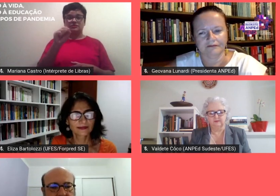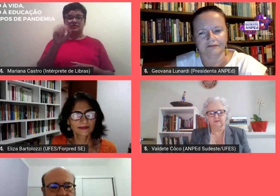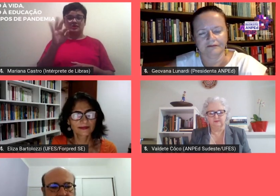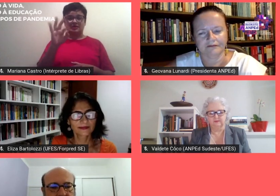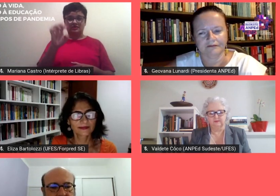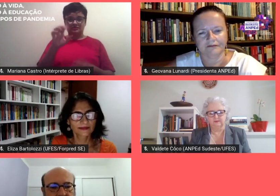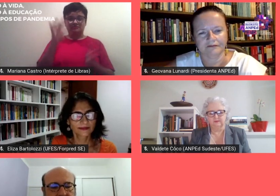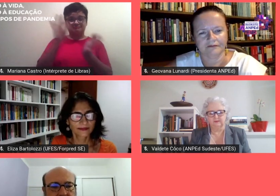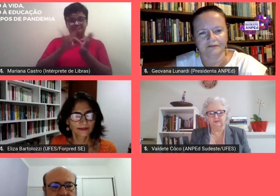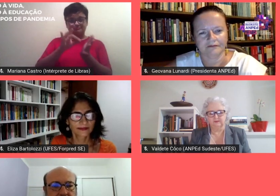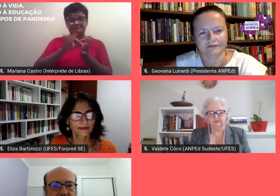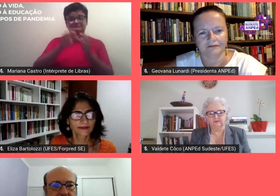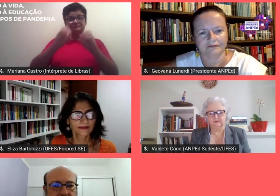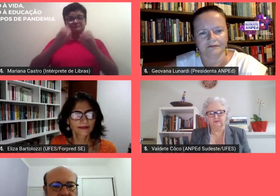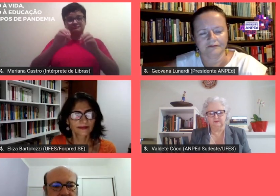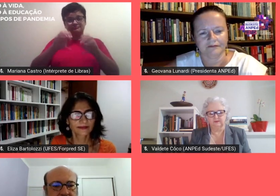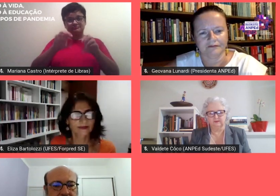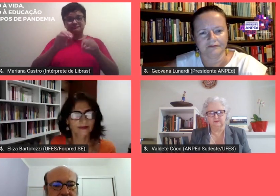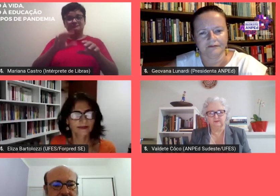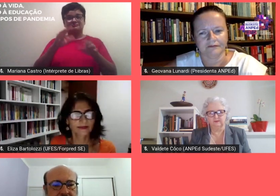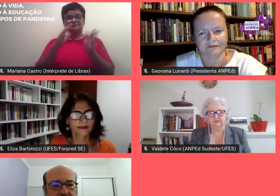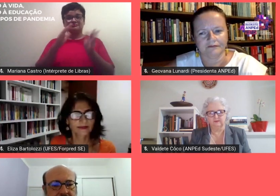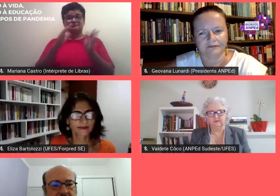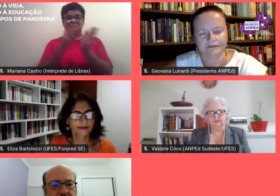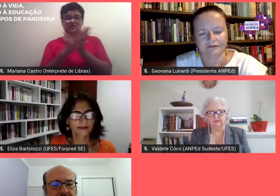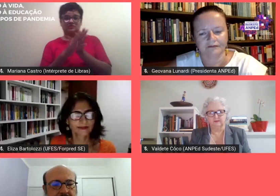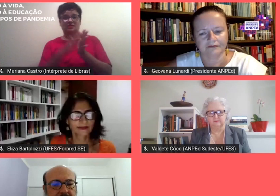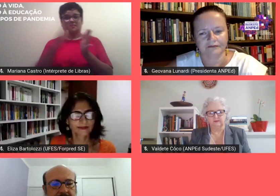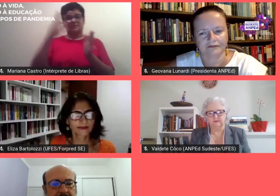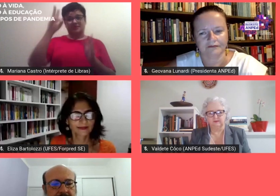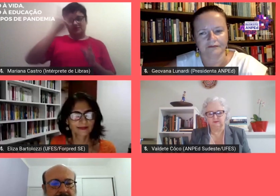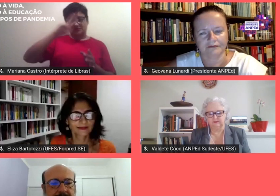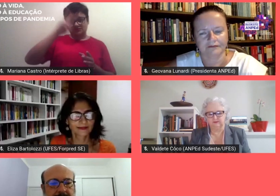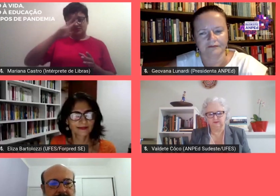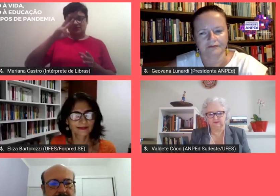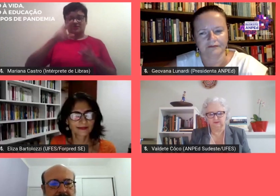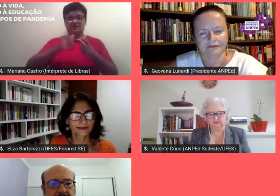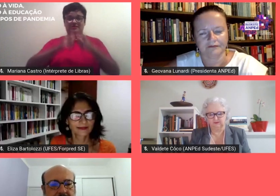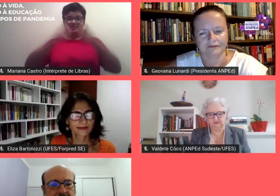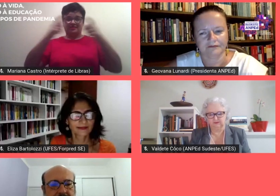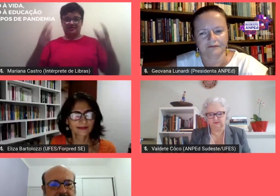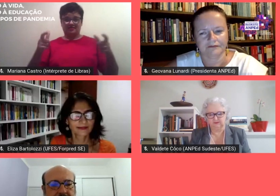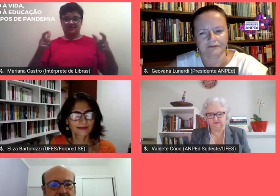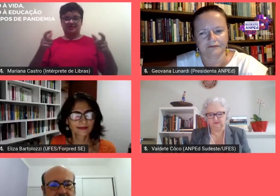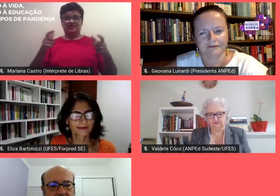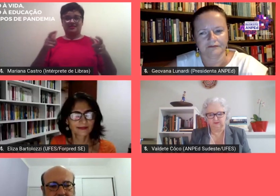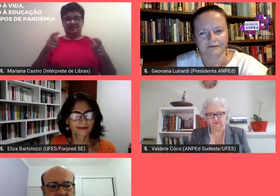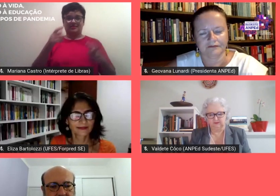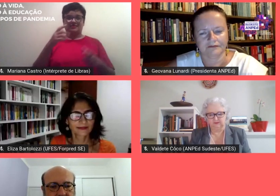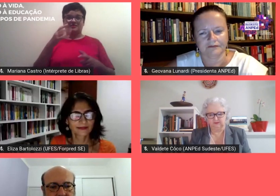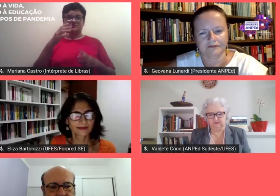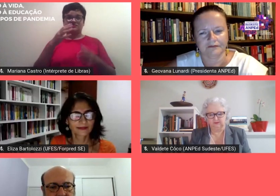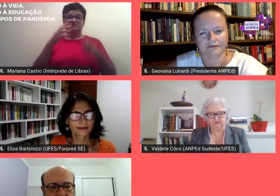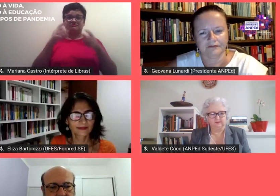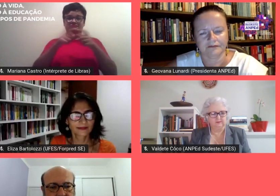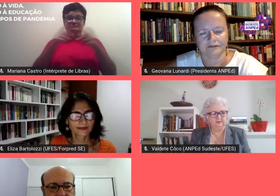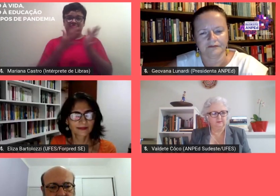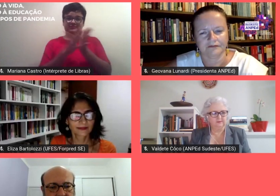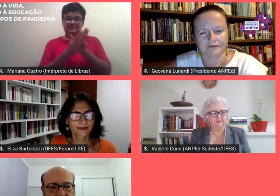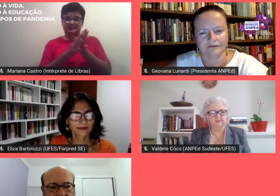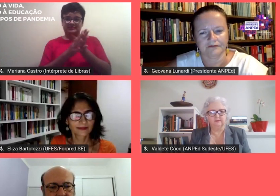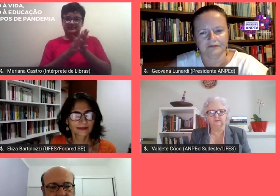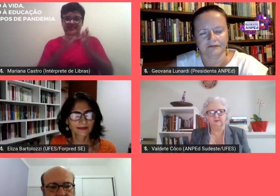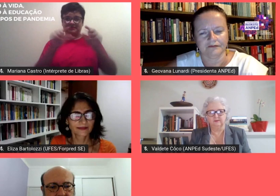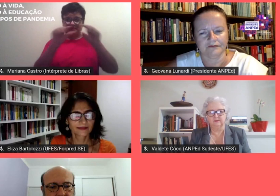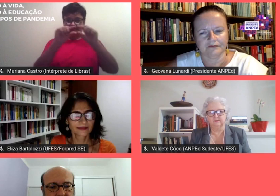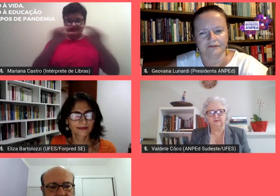ensinamento do samba história para eliminar gente grande da estação primeira de Mangueira que diz é